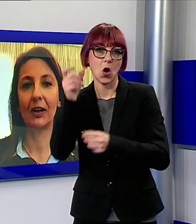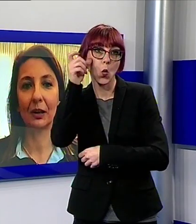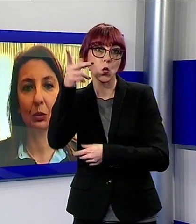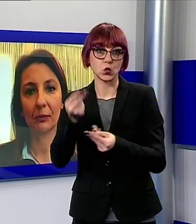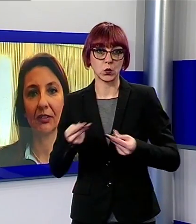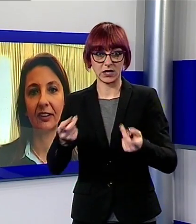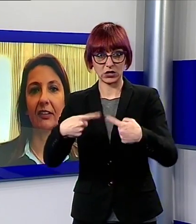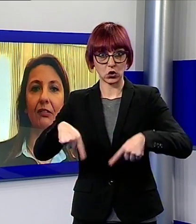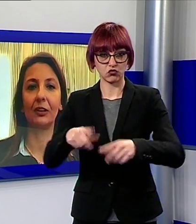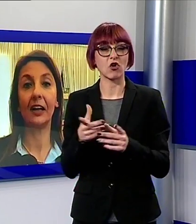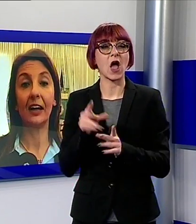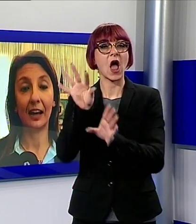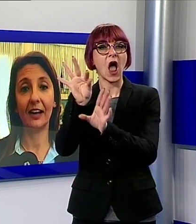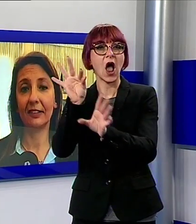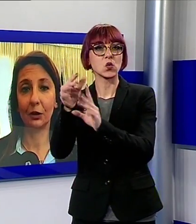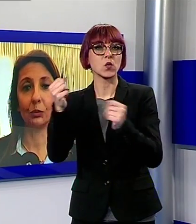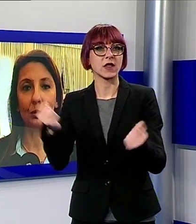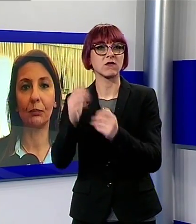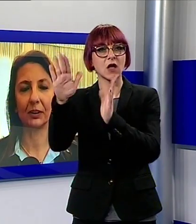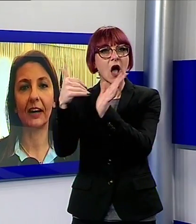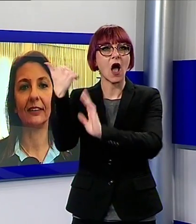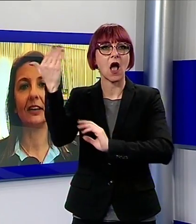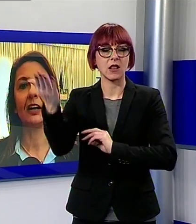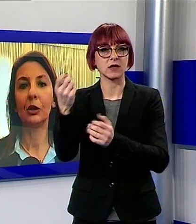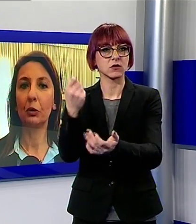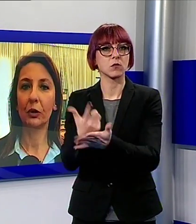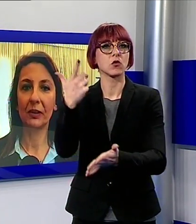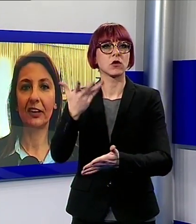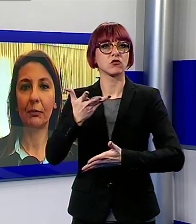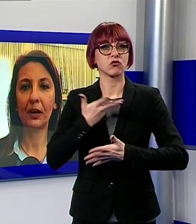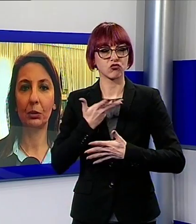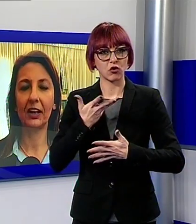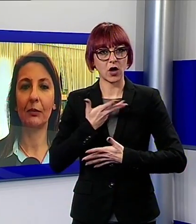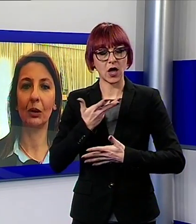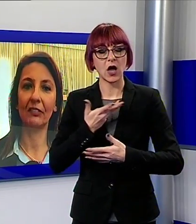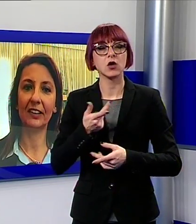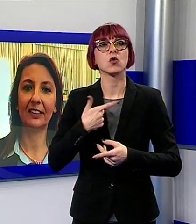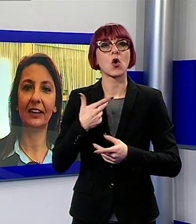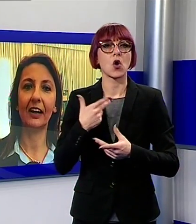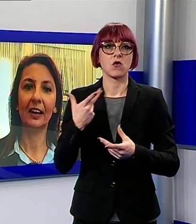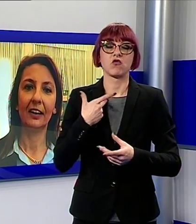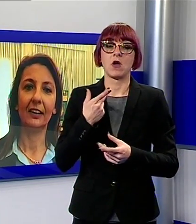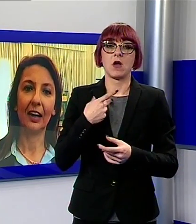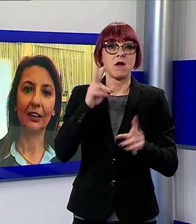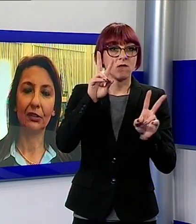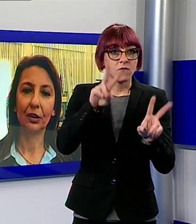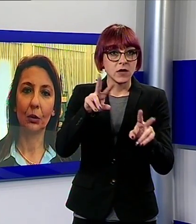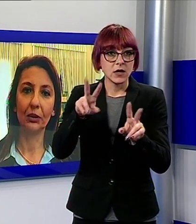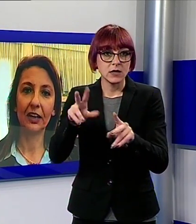anche alcune manifestazioni all'estero molto importanti dove come sempre uniremo la visita alle nostre comunità